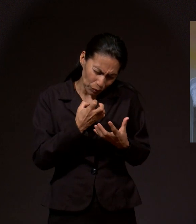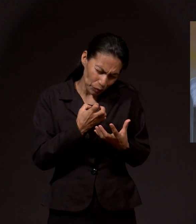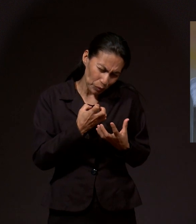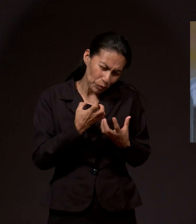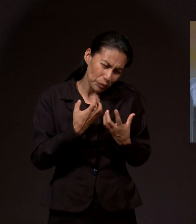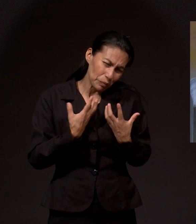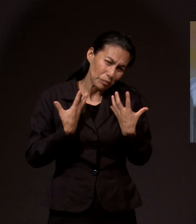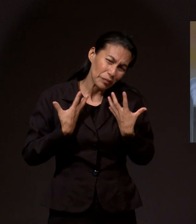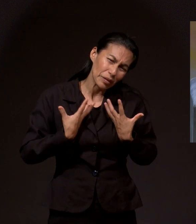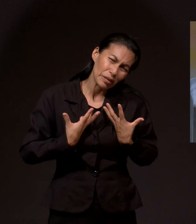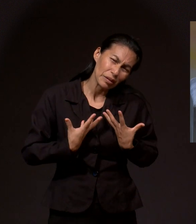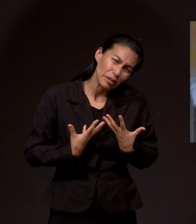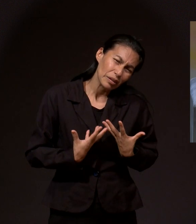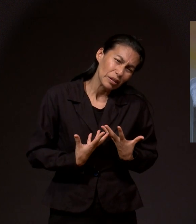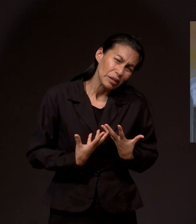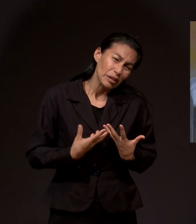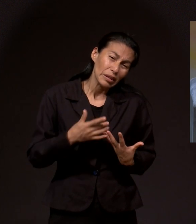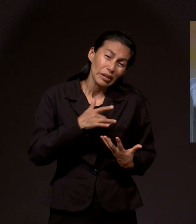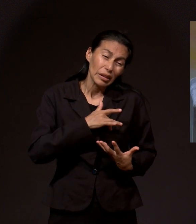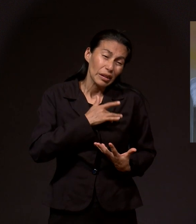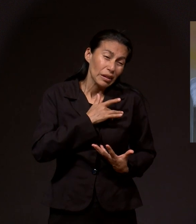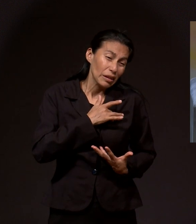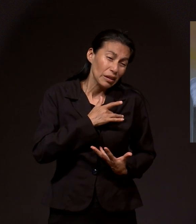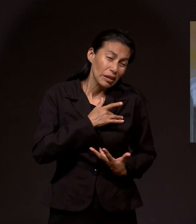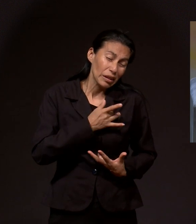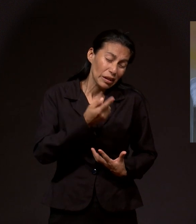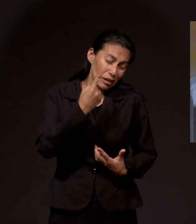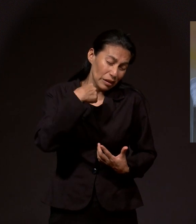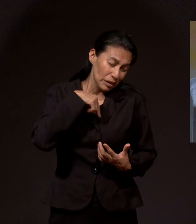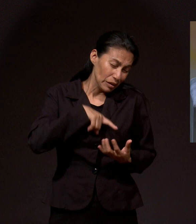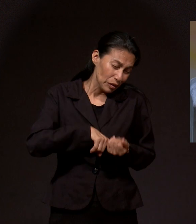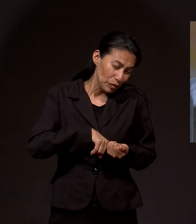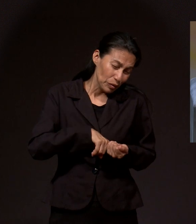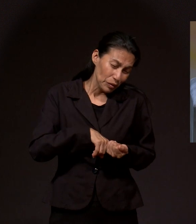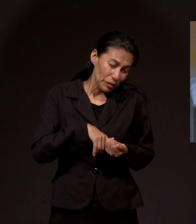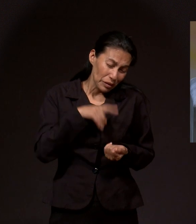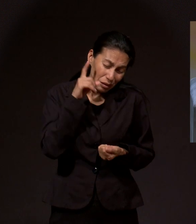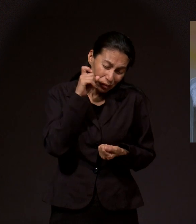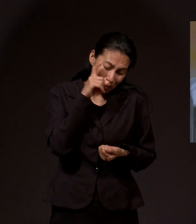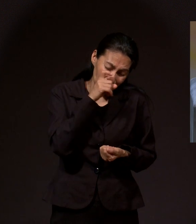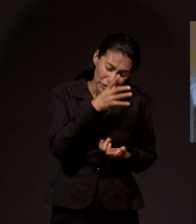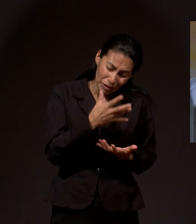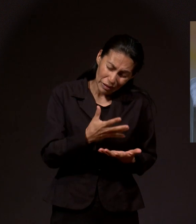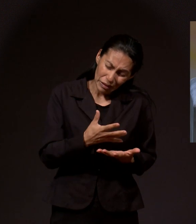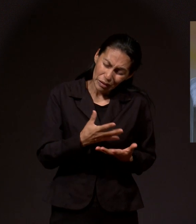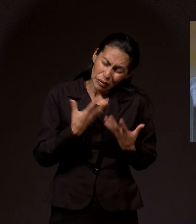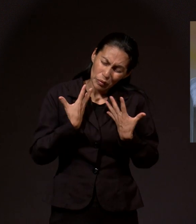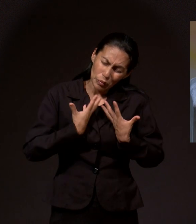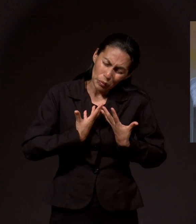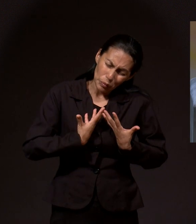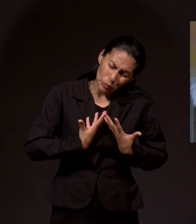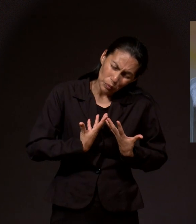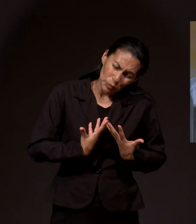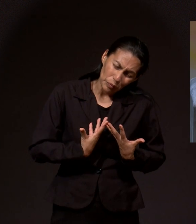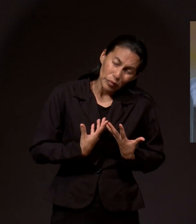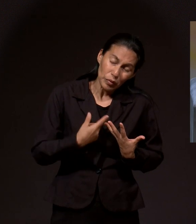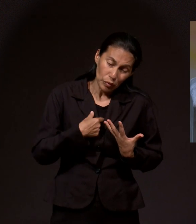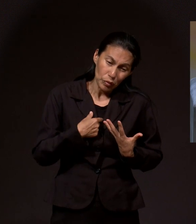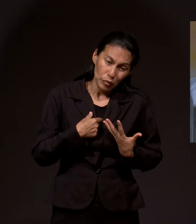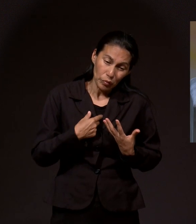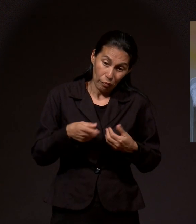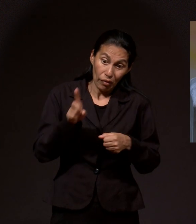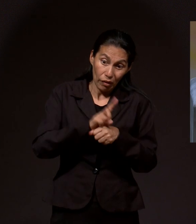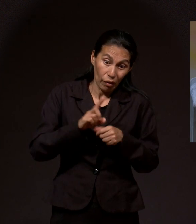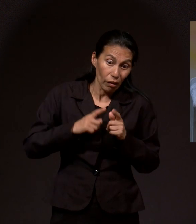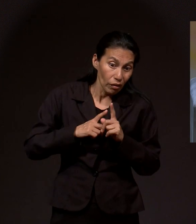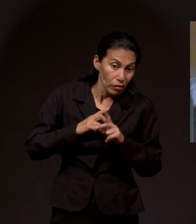no puedo manejar esto. O sea, ya siento que es muy profundo. Y no quiero pasar el día así. Entonces dije,